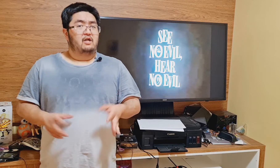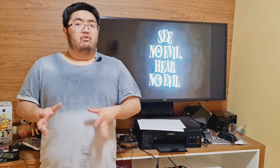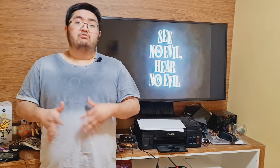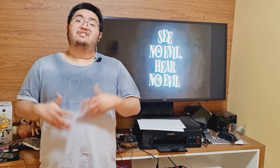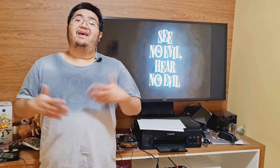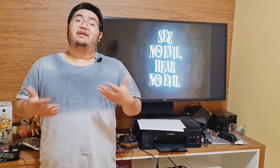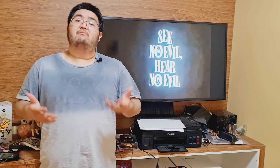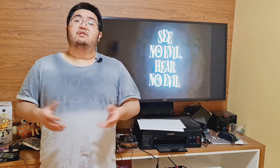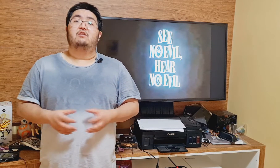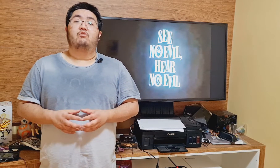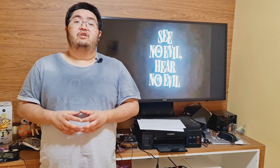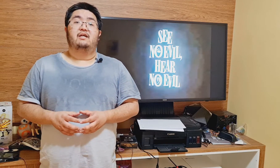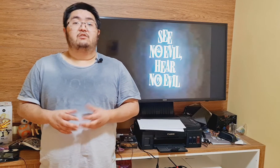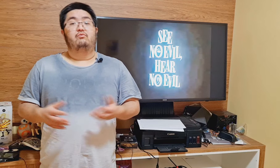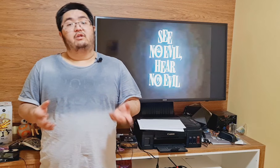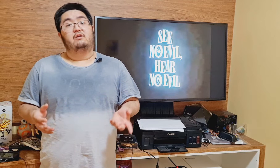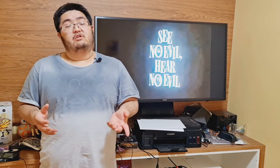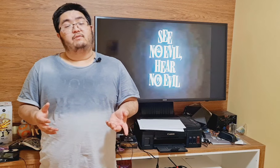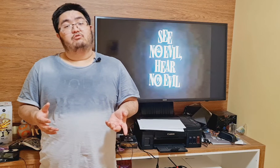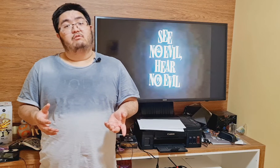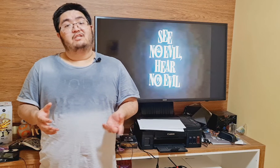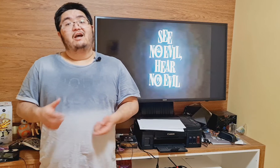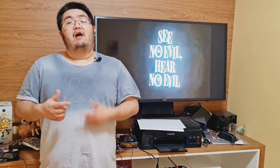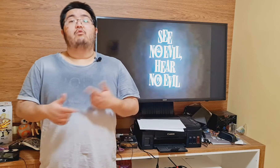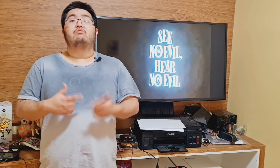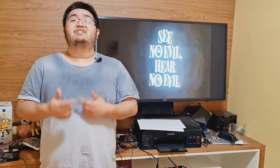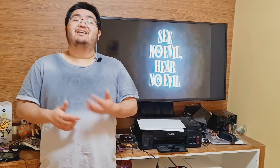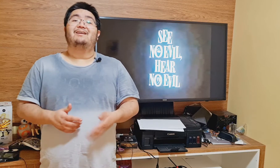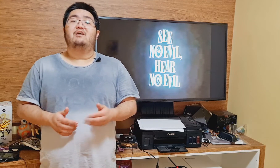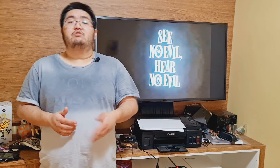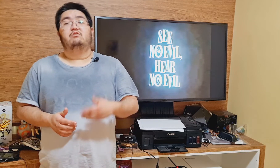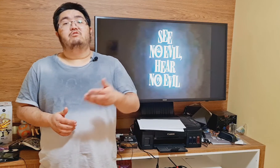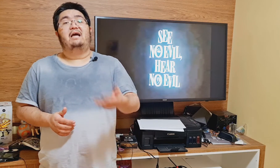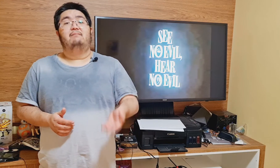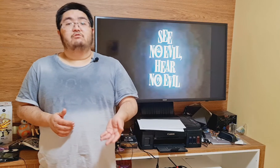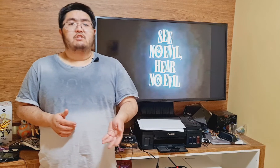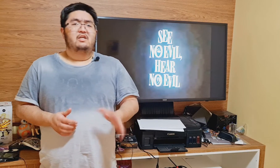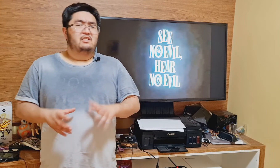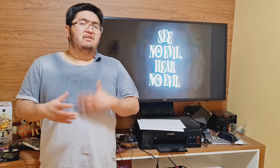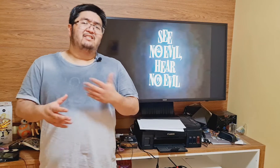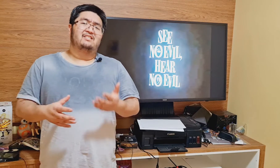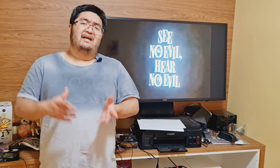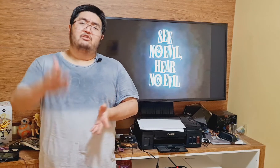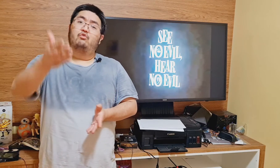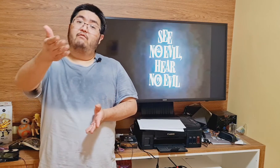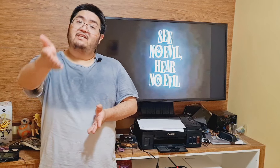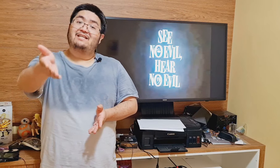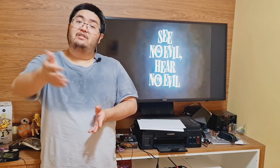consegue manter comunicação fluida com as pessoas ao conseguir ler os seus lábios, sendo necessário se conversar de